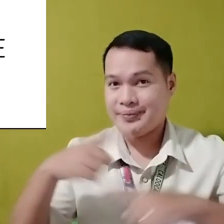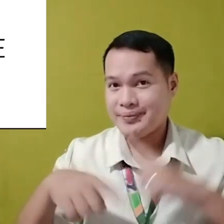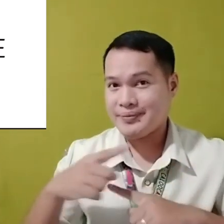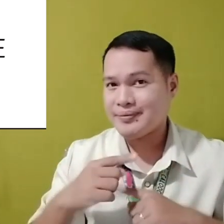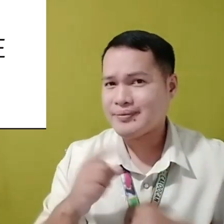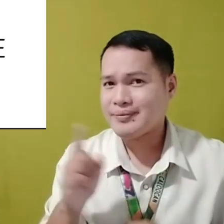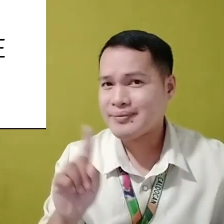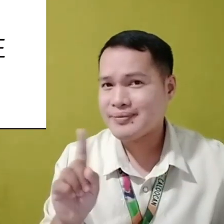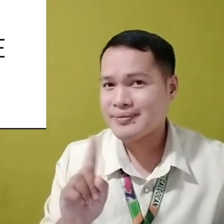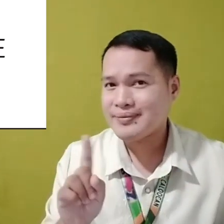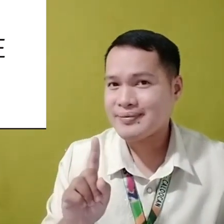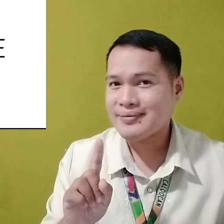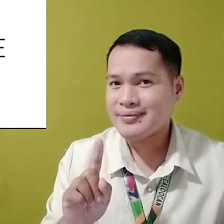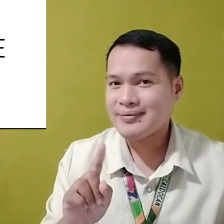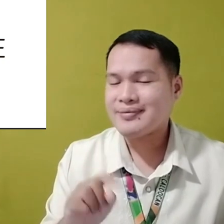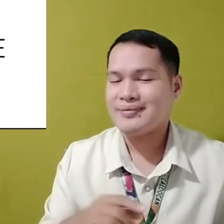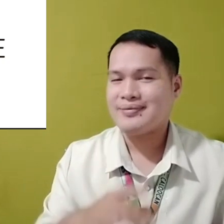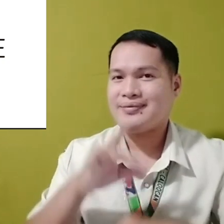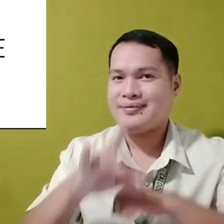I-sign natin ang Lithosphere